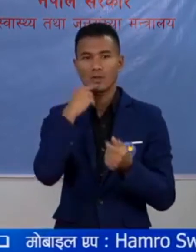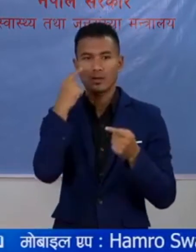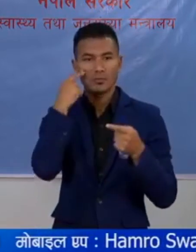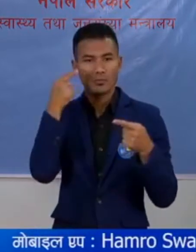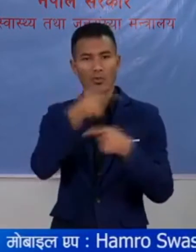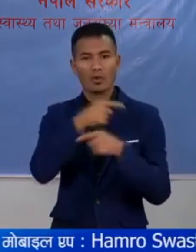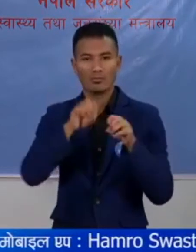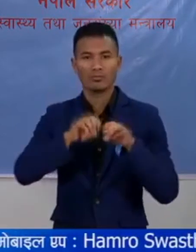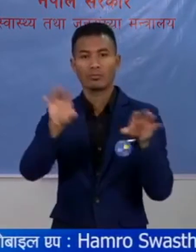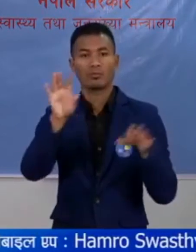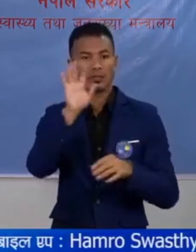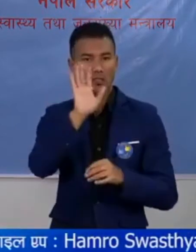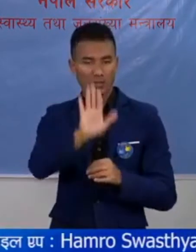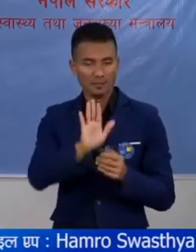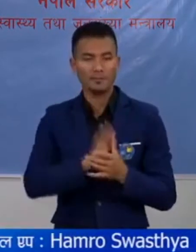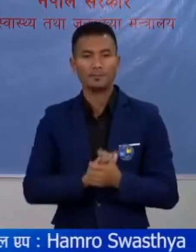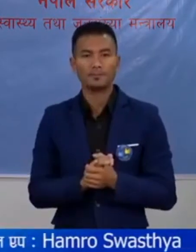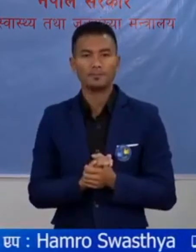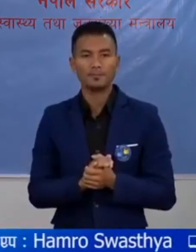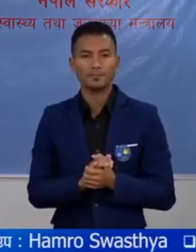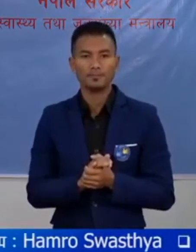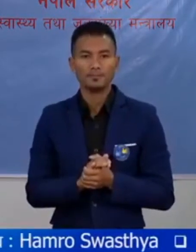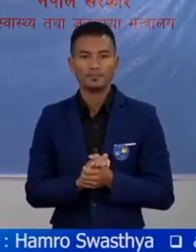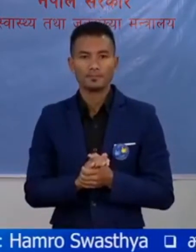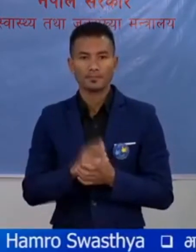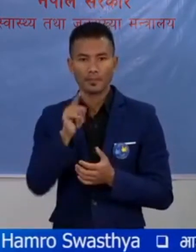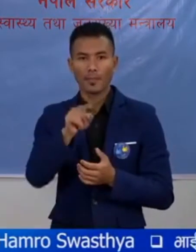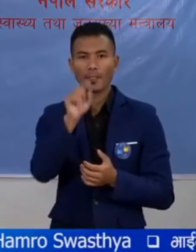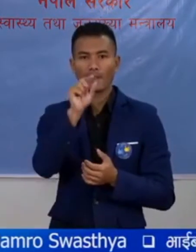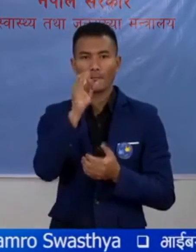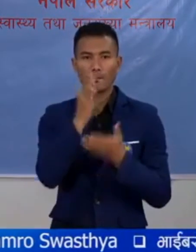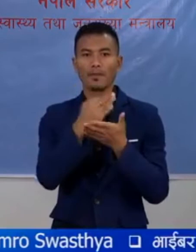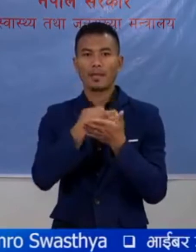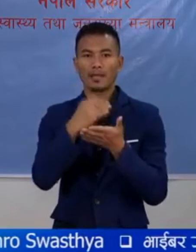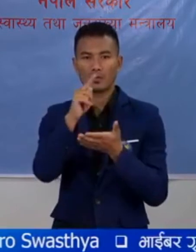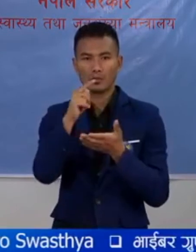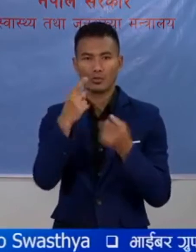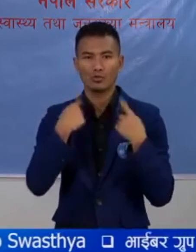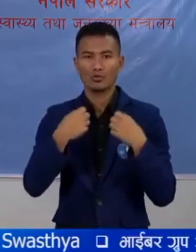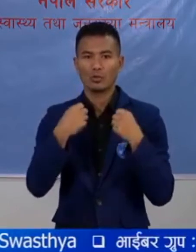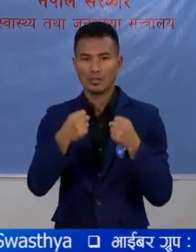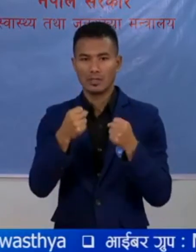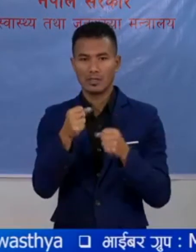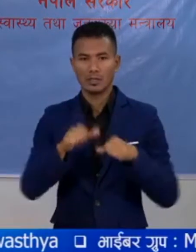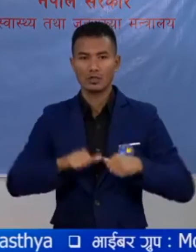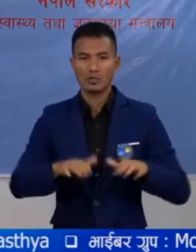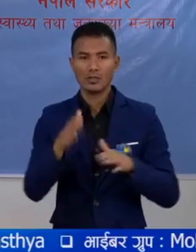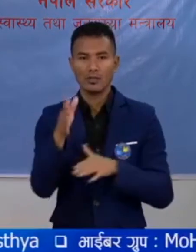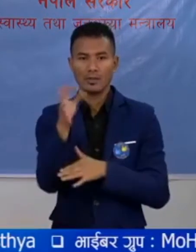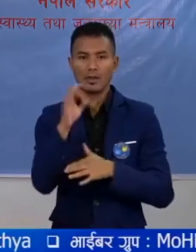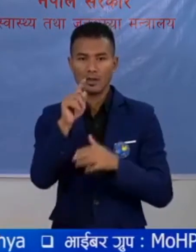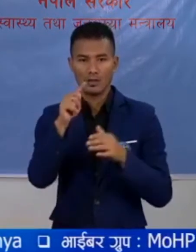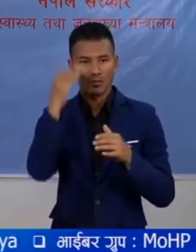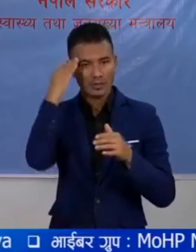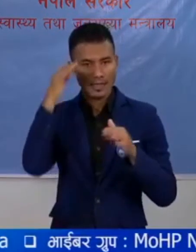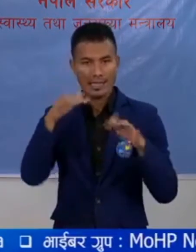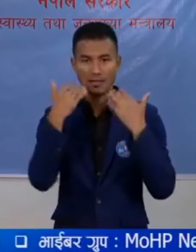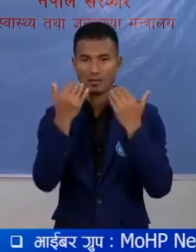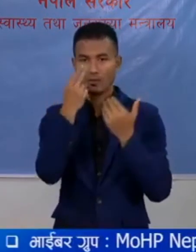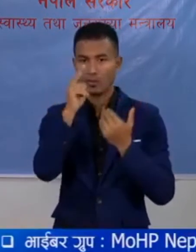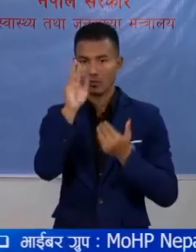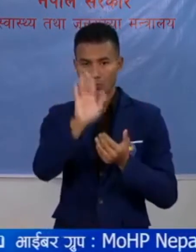भ्रह्म सिर्जना वयकोले योश विभाग को स्वास्थ्यत्र जन्चन के मत्रालाएको द्याना अगर्ष्म वयकोछा